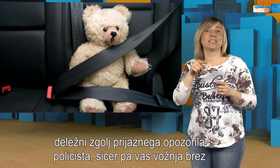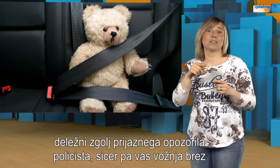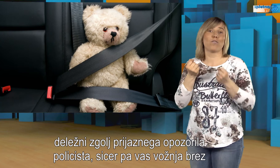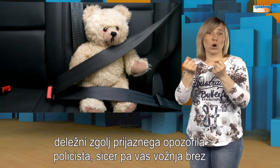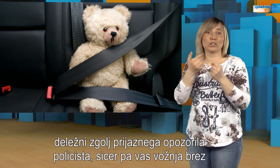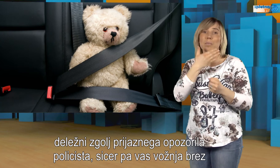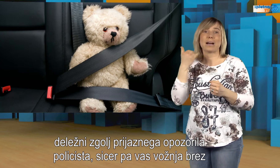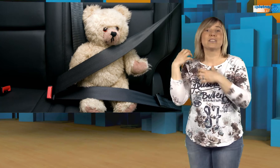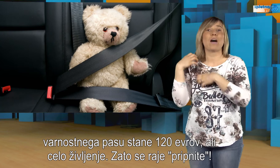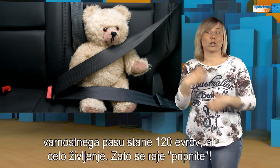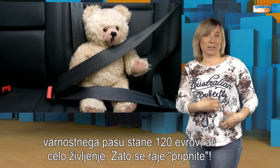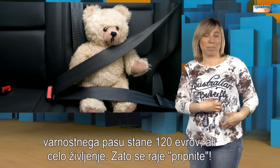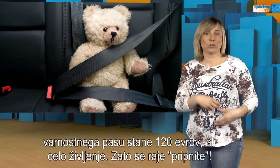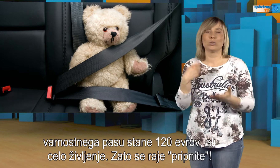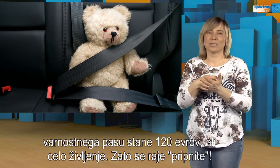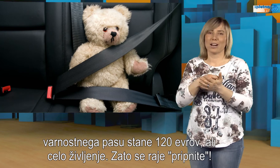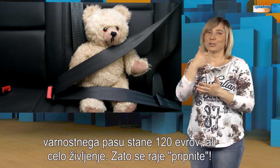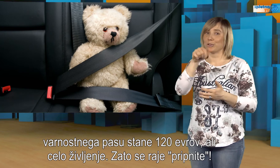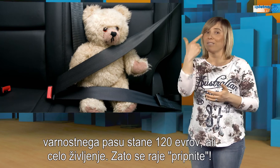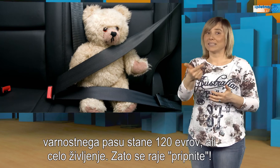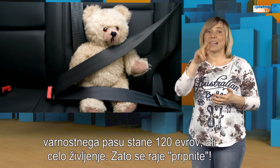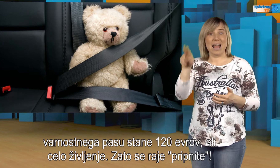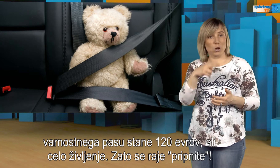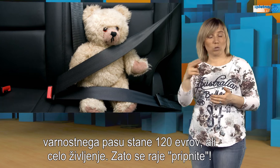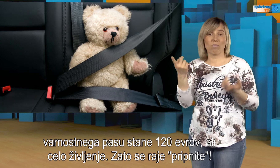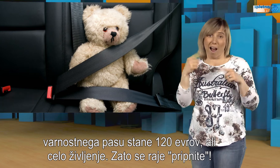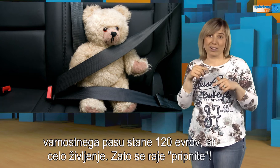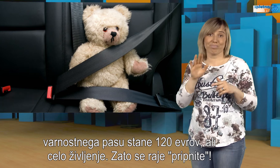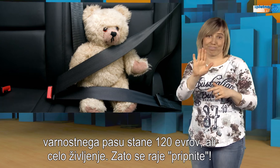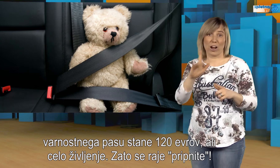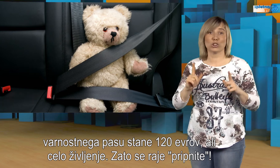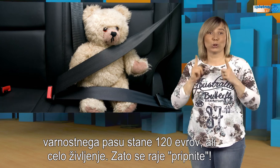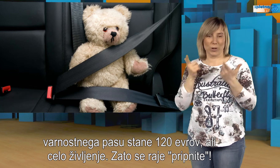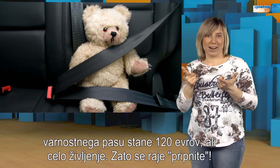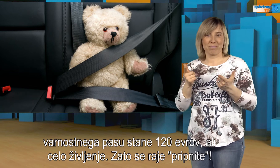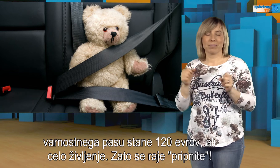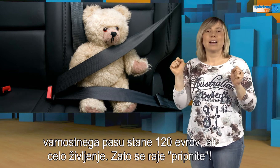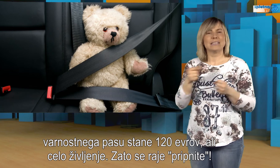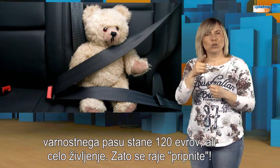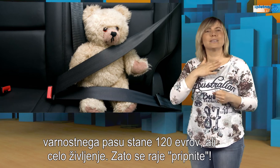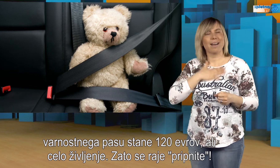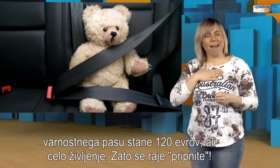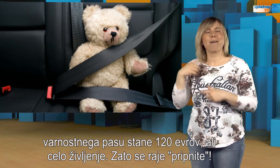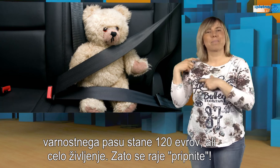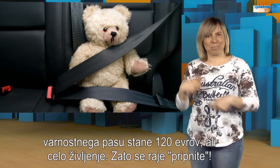varnostnega pasu stane 120 evrov ali celo življenje. Zato se raje, pripnite.